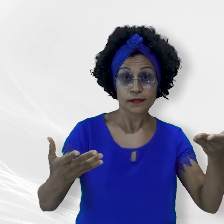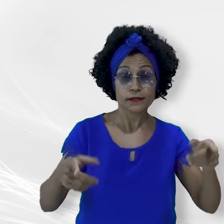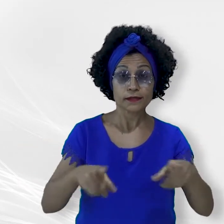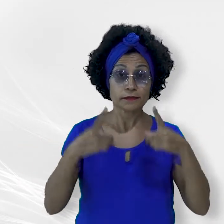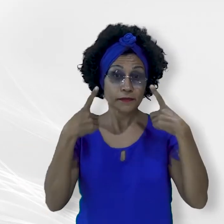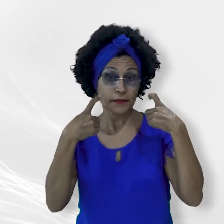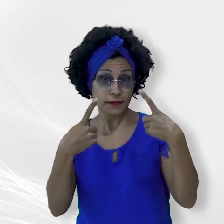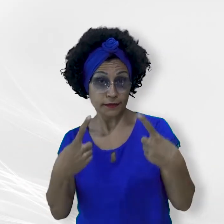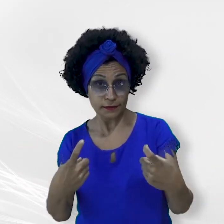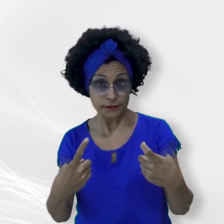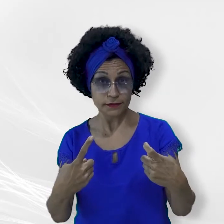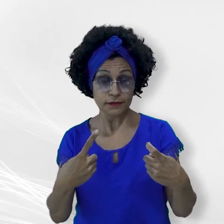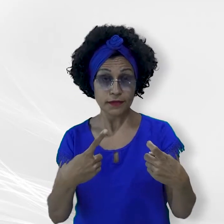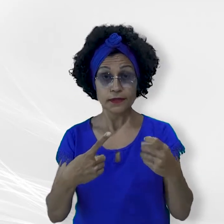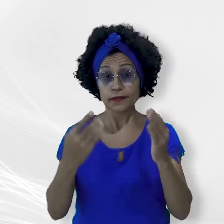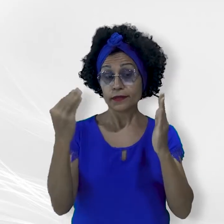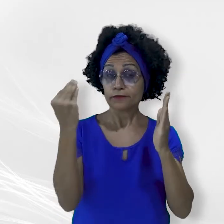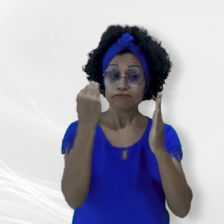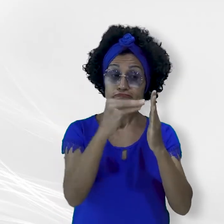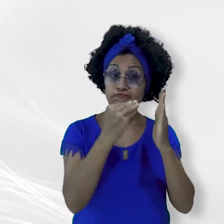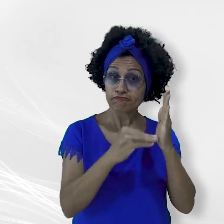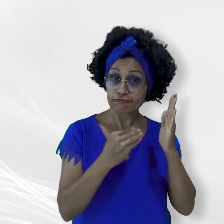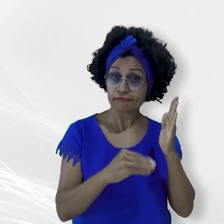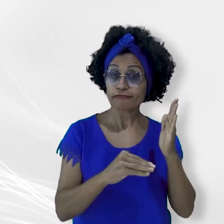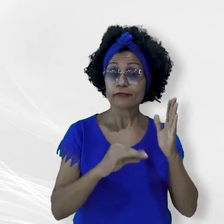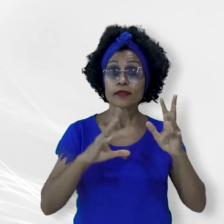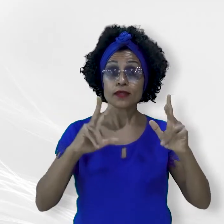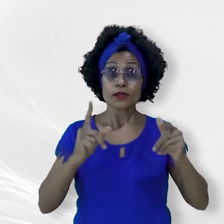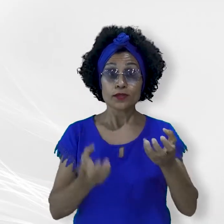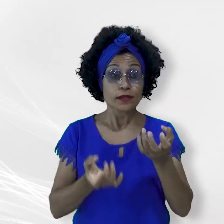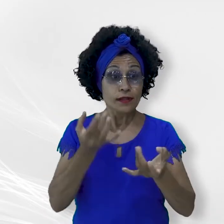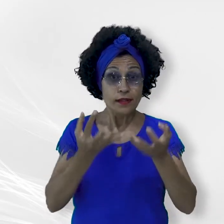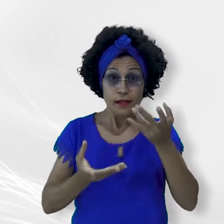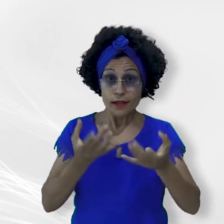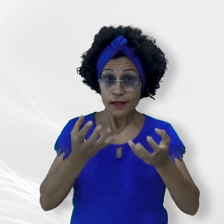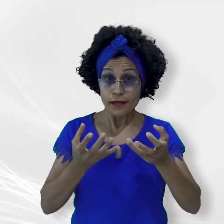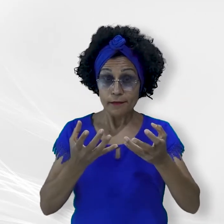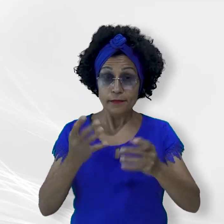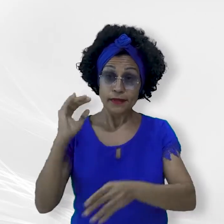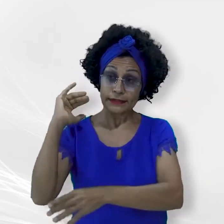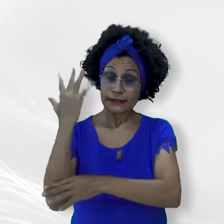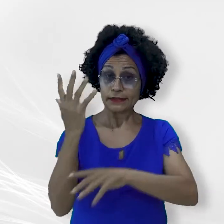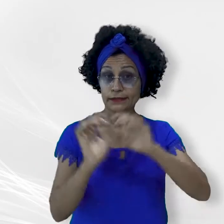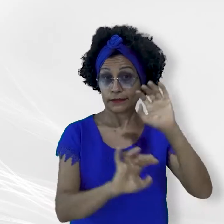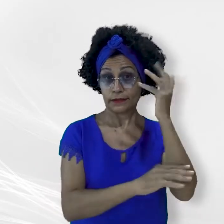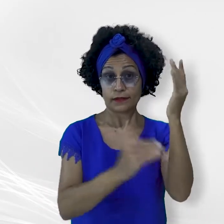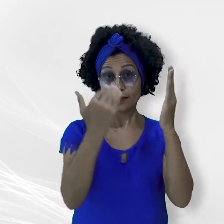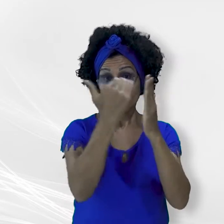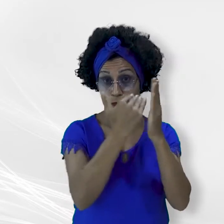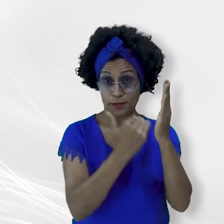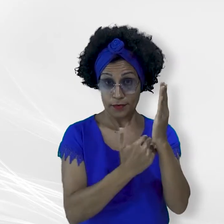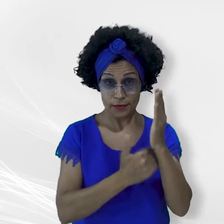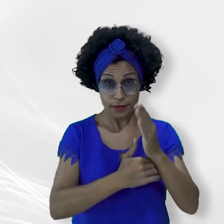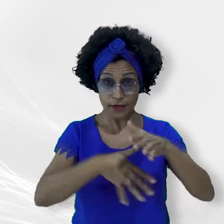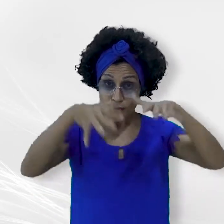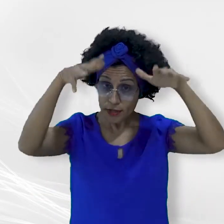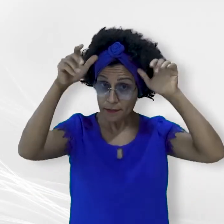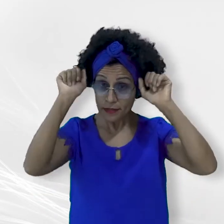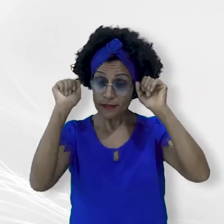intersectados dados oficiais de desmatamentos e queimadas produzidos pelo Programa de Monitoramento da Amazônia Legal do INPE, com